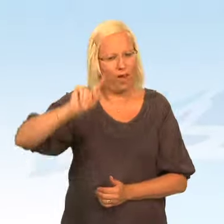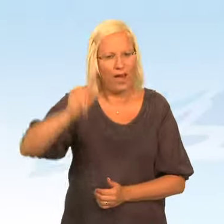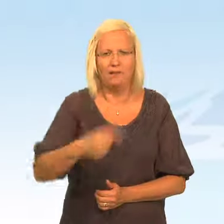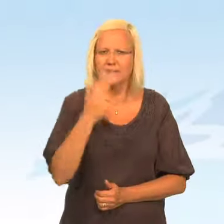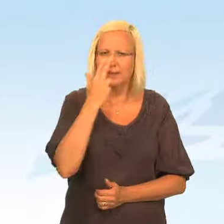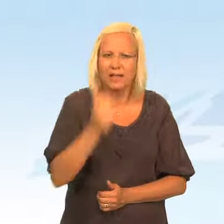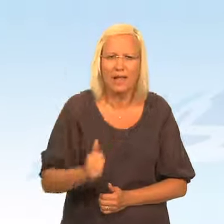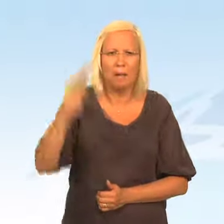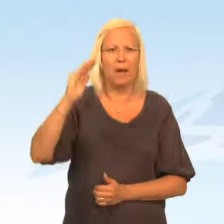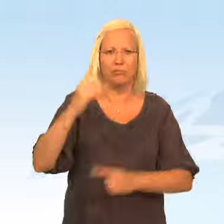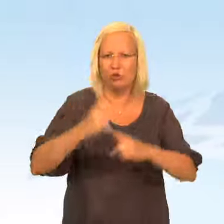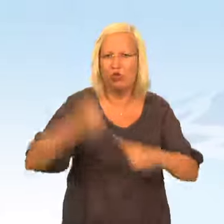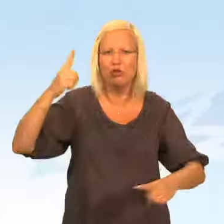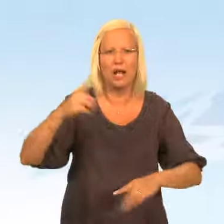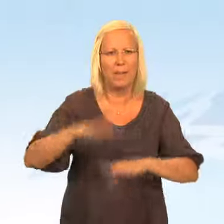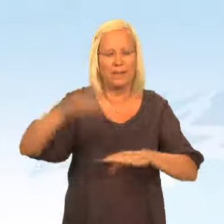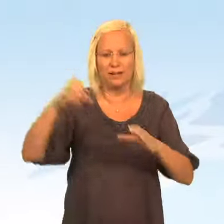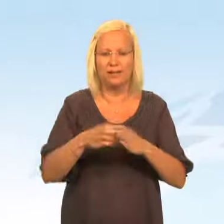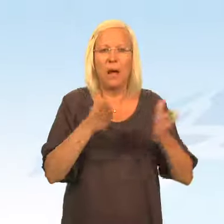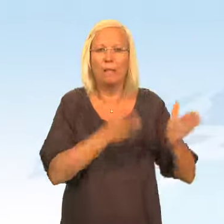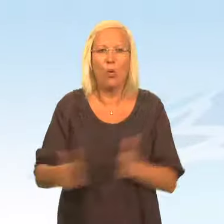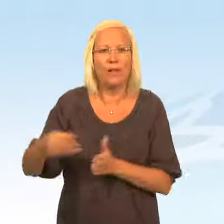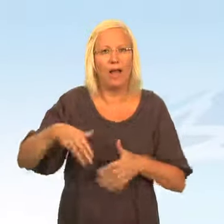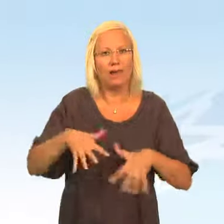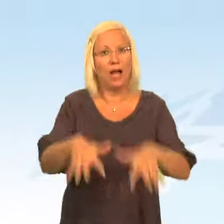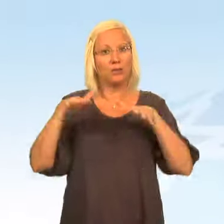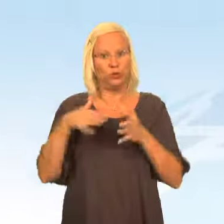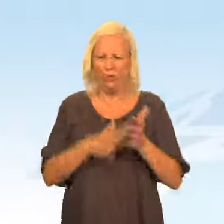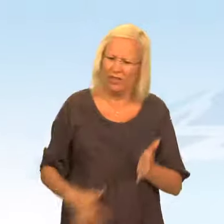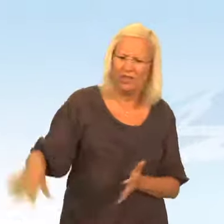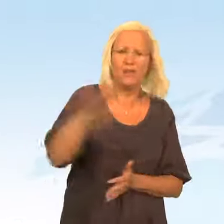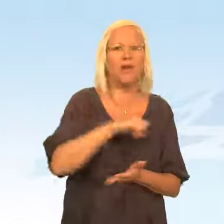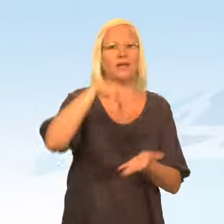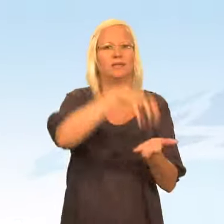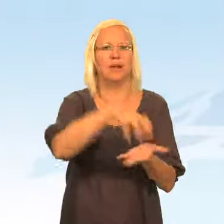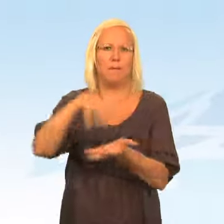Då krävs det snabbare, tydligare och mer samordnade reaktioner från hela samhället.